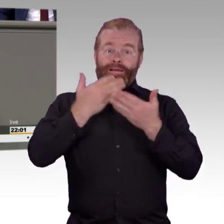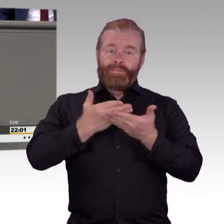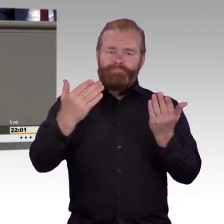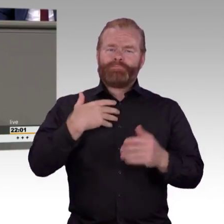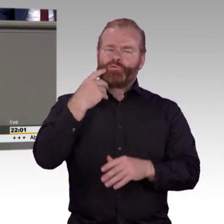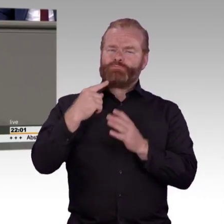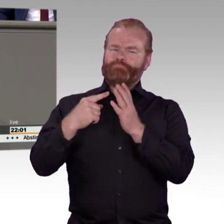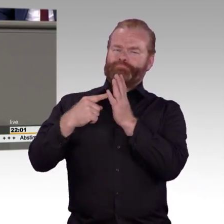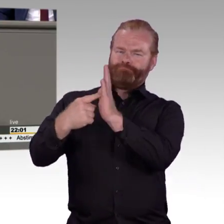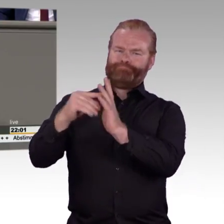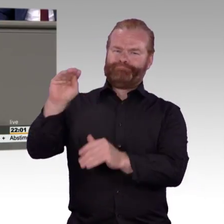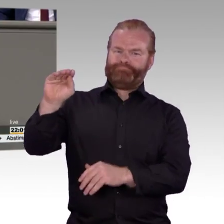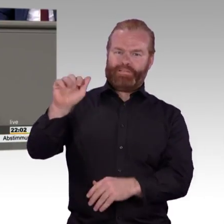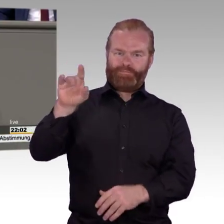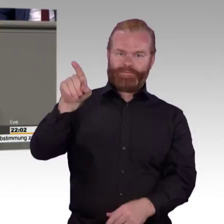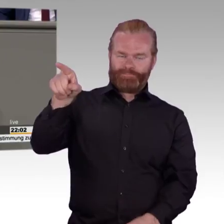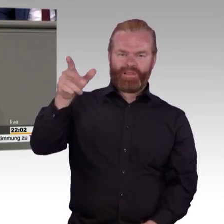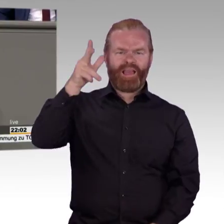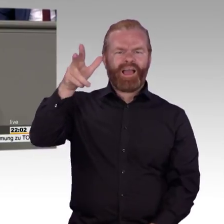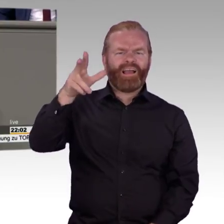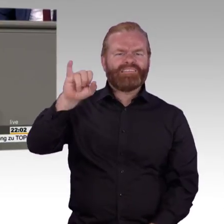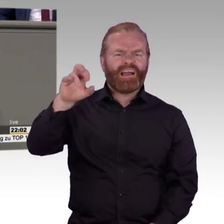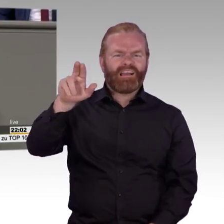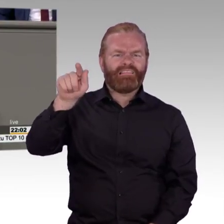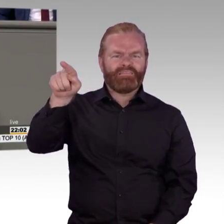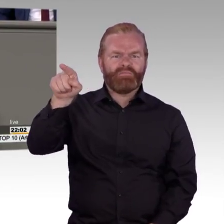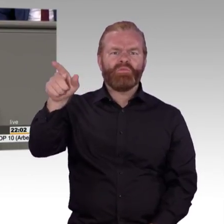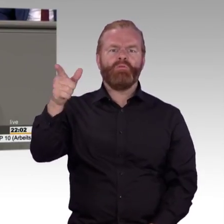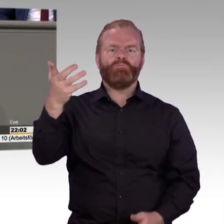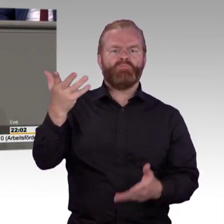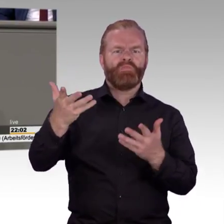ist zweimal den Begriff schwachsinnig zu verwenden. Das ist ein absolutes No-Go.